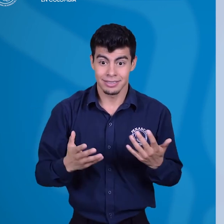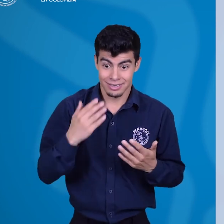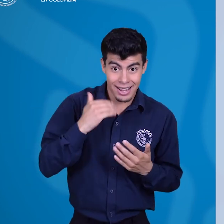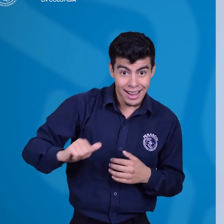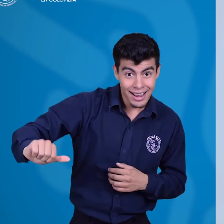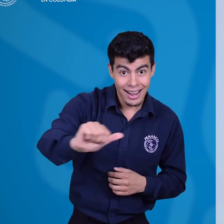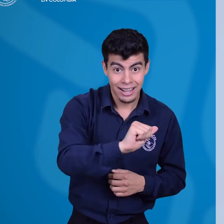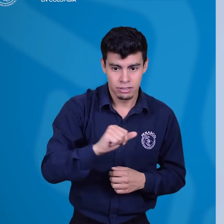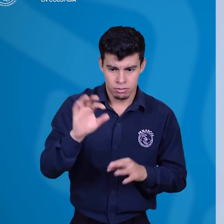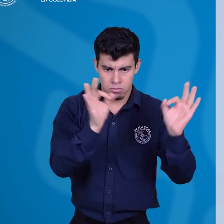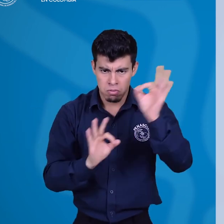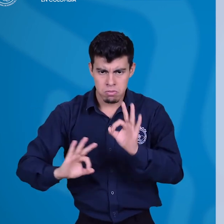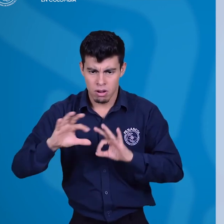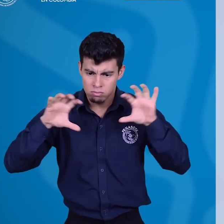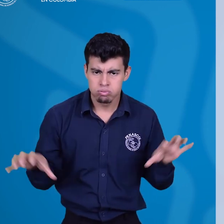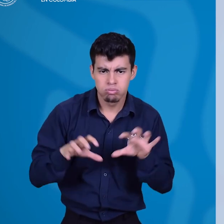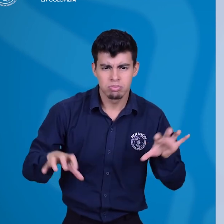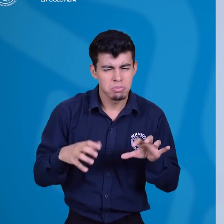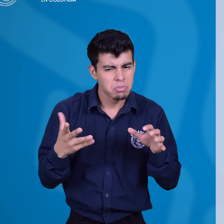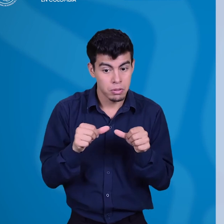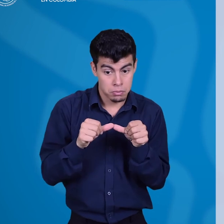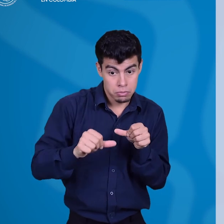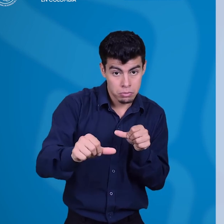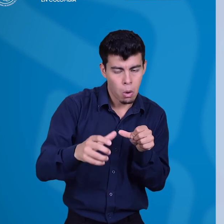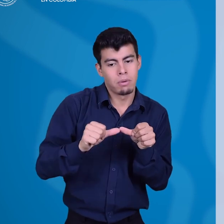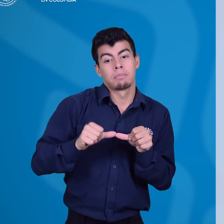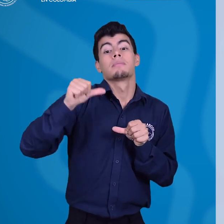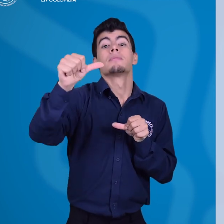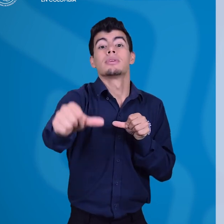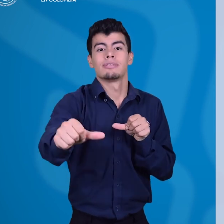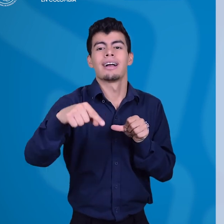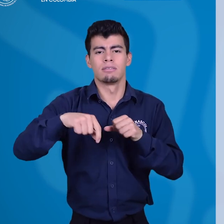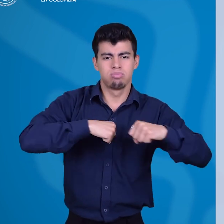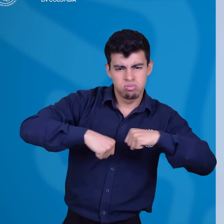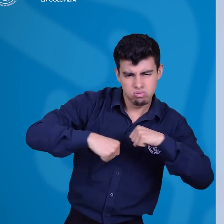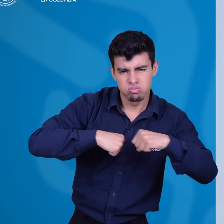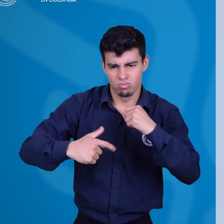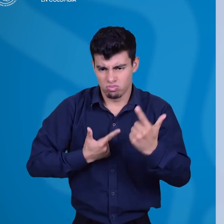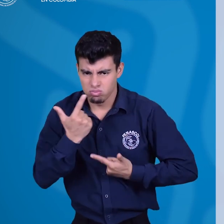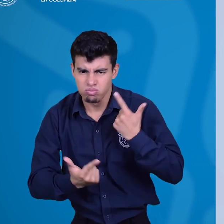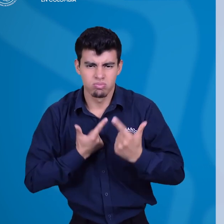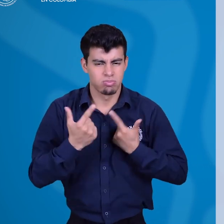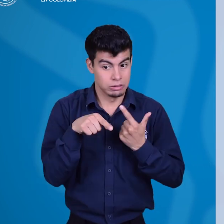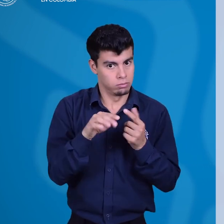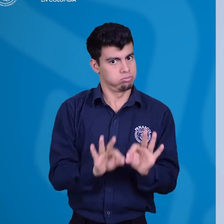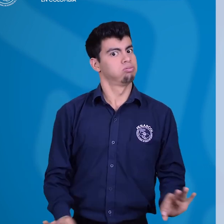que les permita organizarse en el corto y mediano plazo. En cuanto a luchas